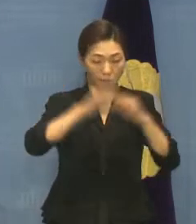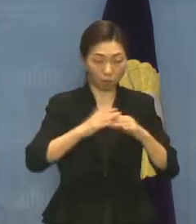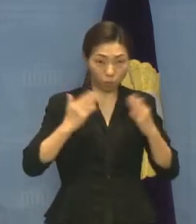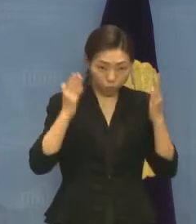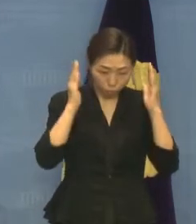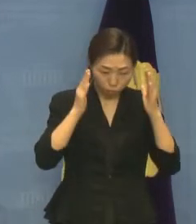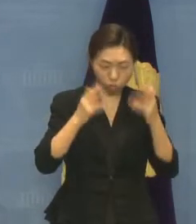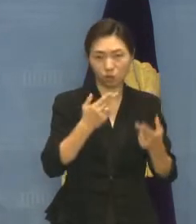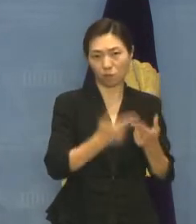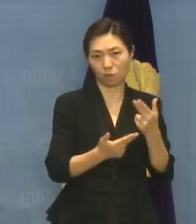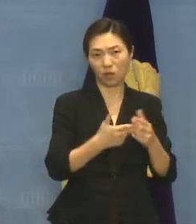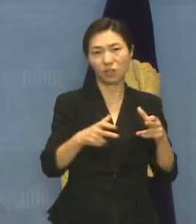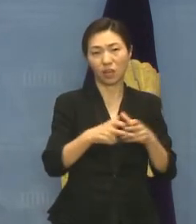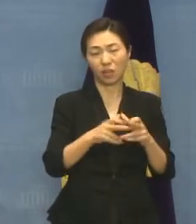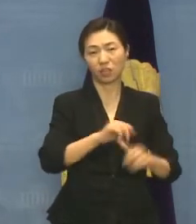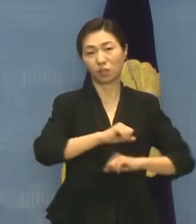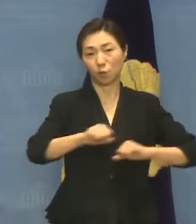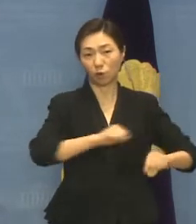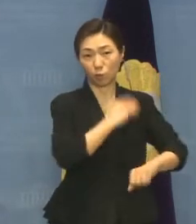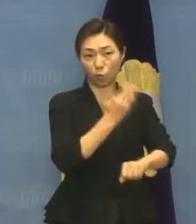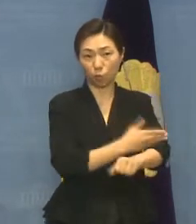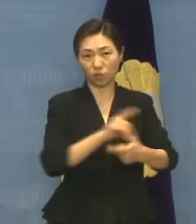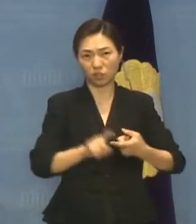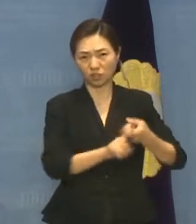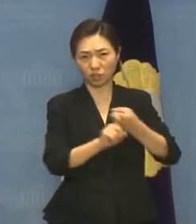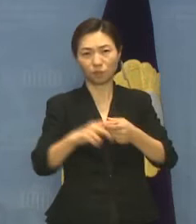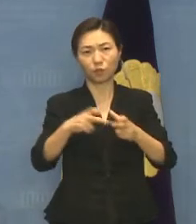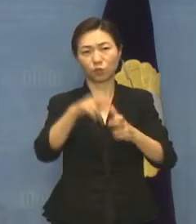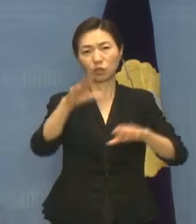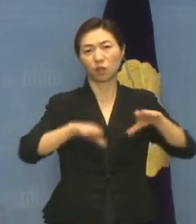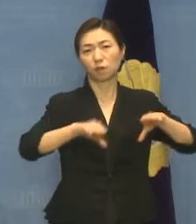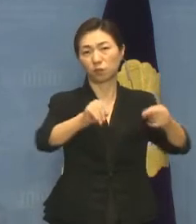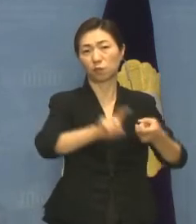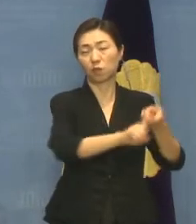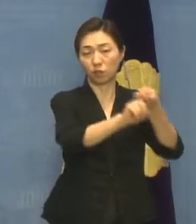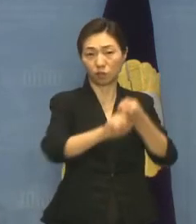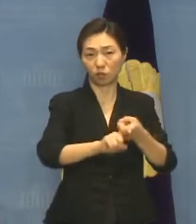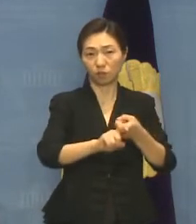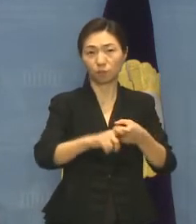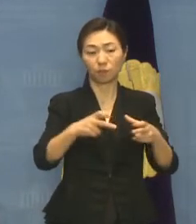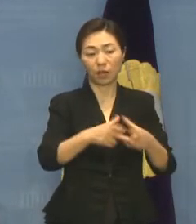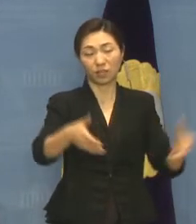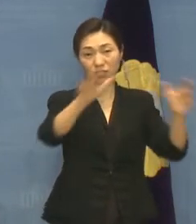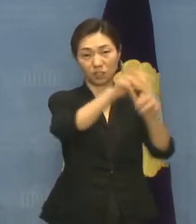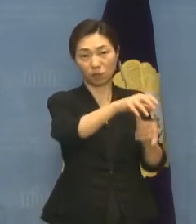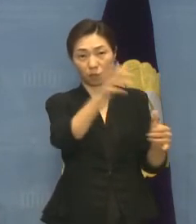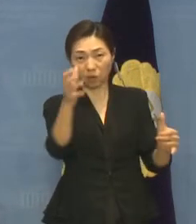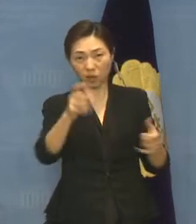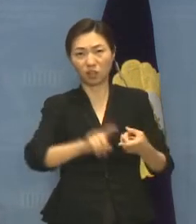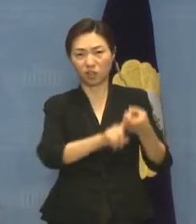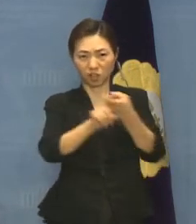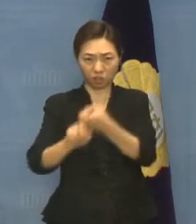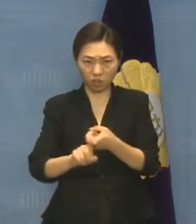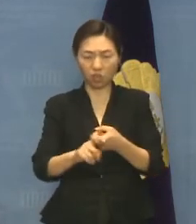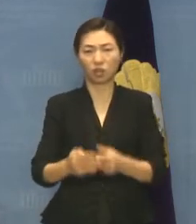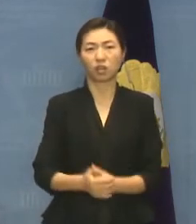전국장애인이동권연대, 전국장애인차별철폐연대, 전국탈시설장애인연대, 준,